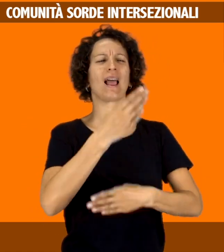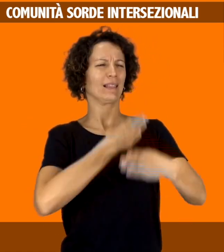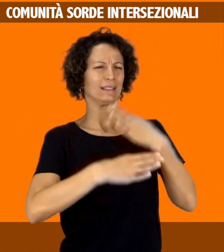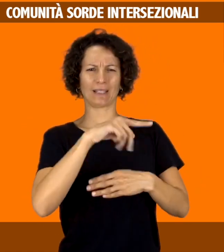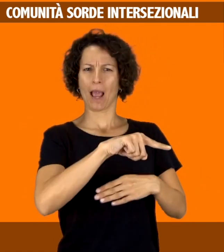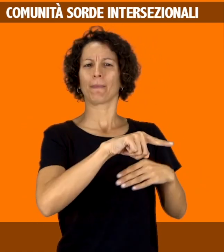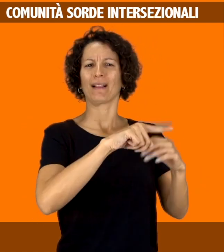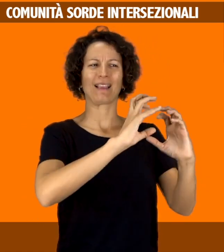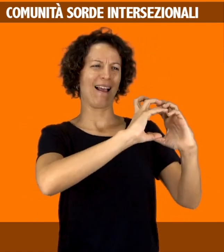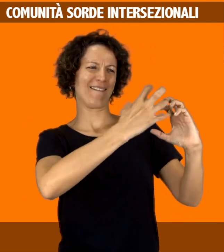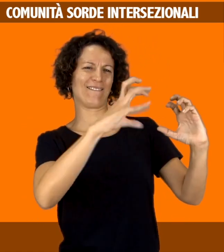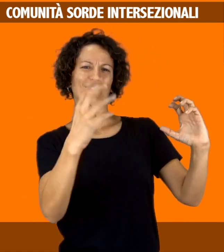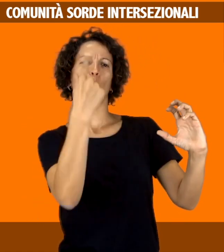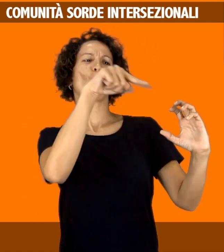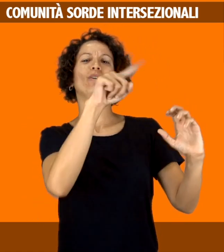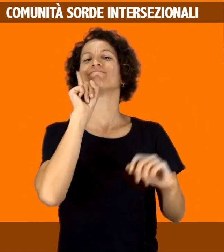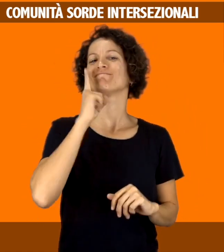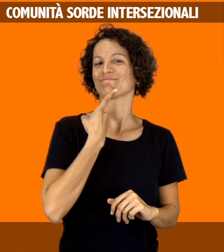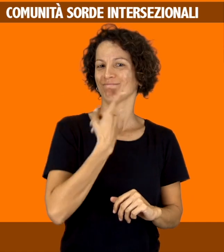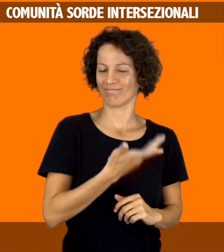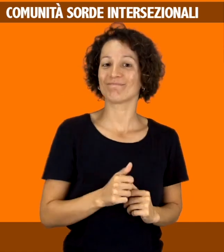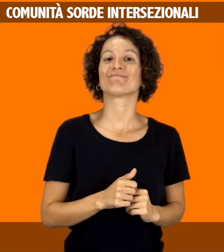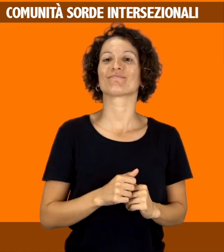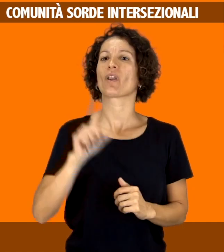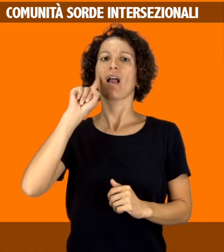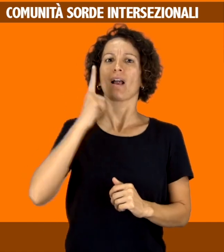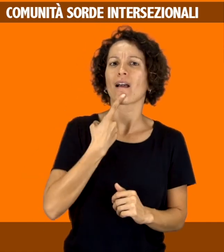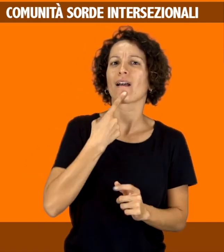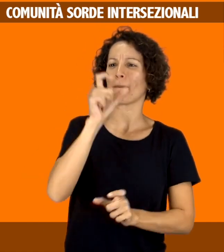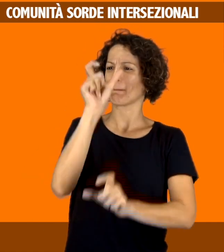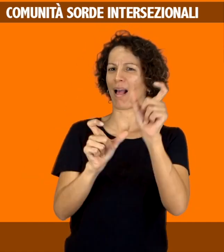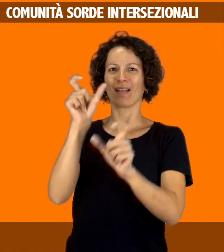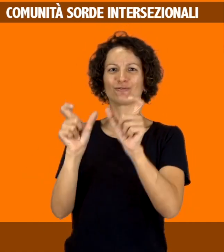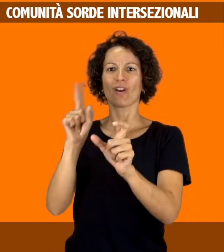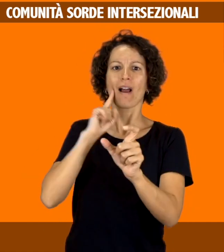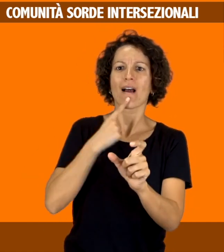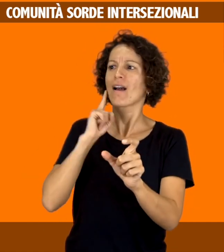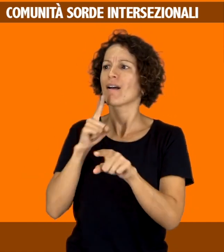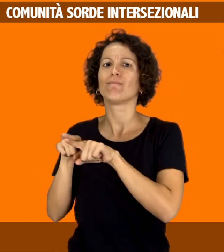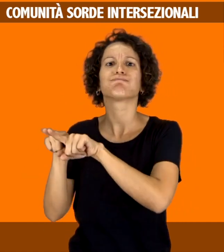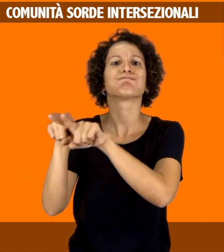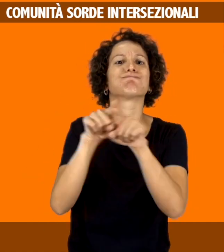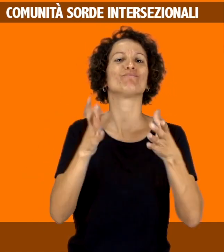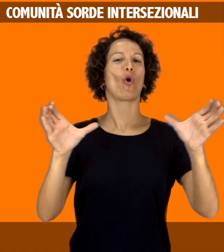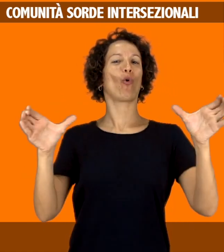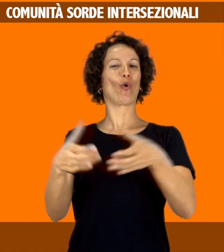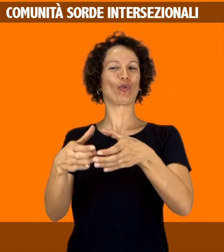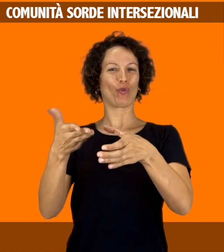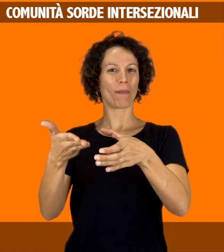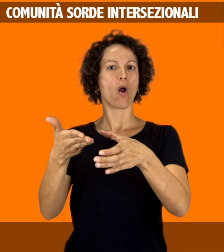Le persone sorde, oltre a condividere la stessa condizione, possono appartenere anche ad una comunità linguistica culturale.